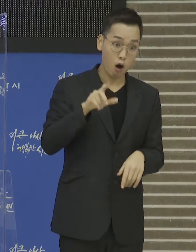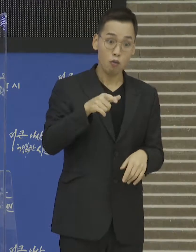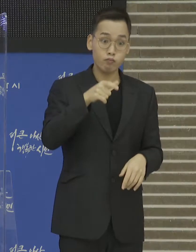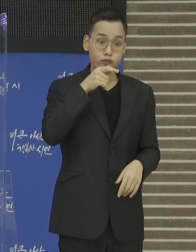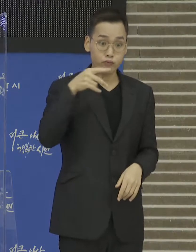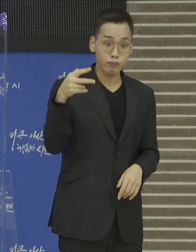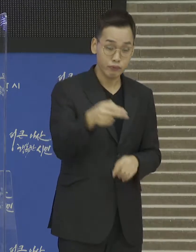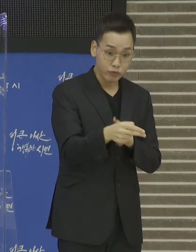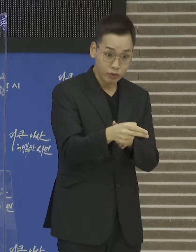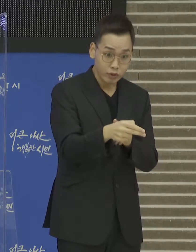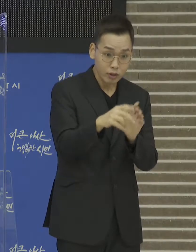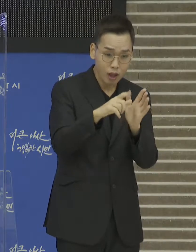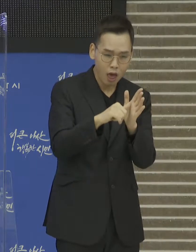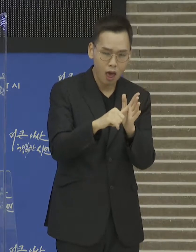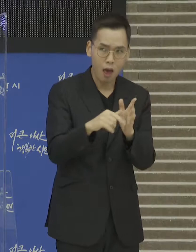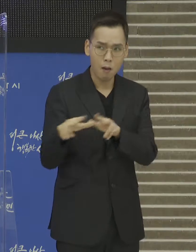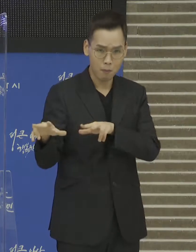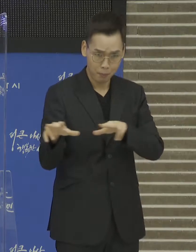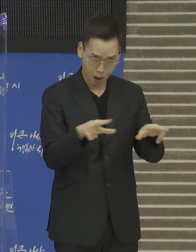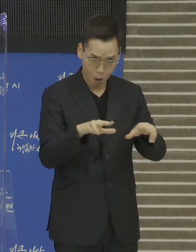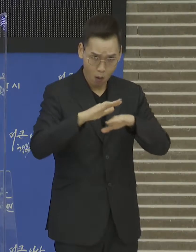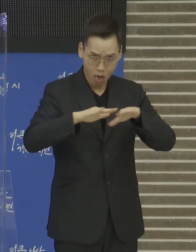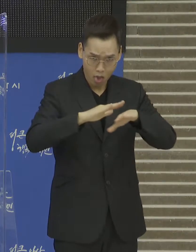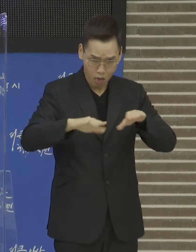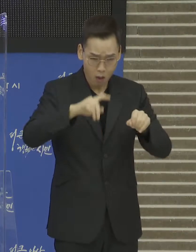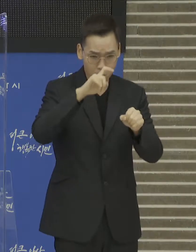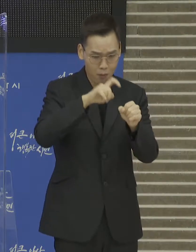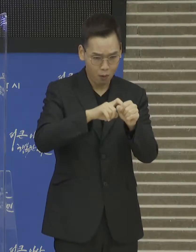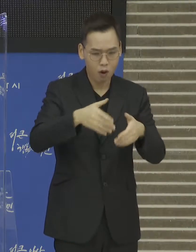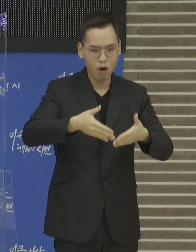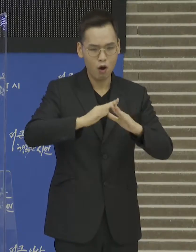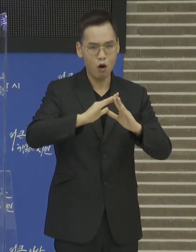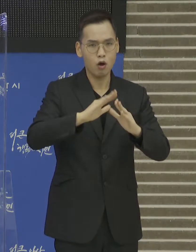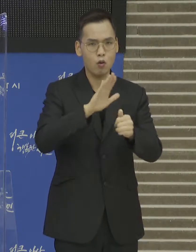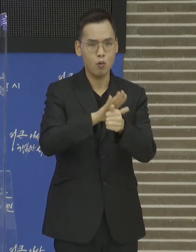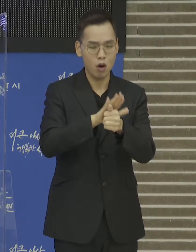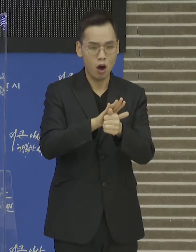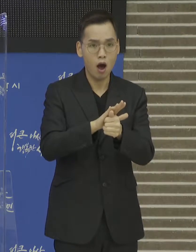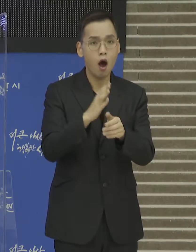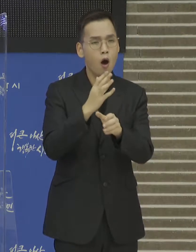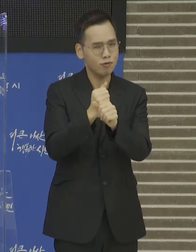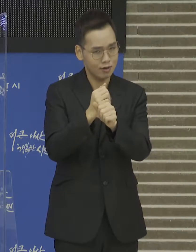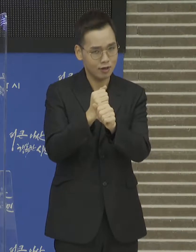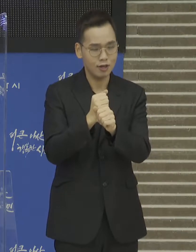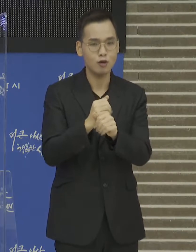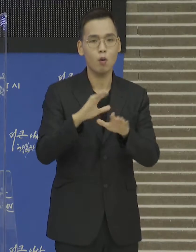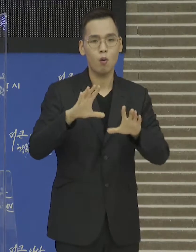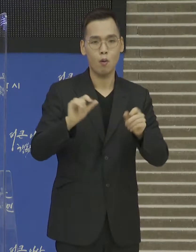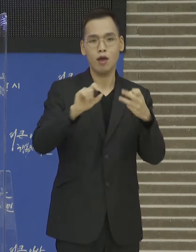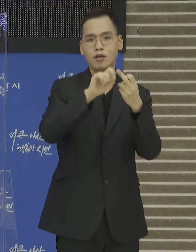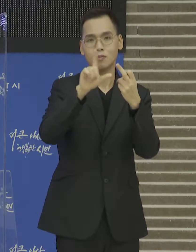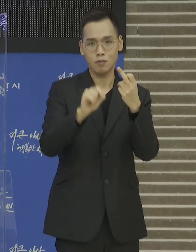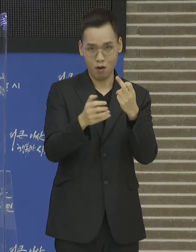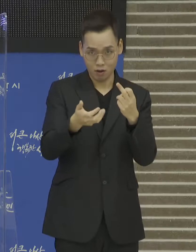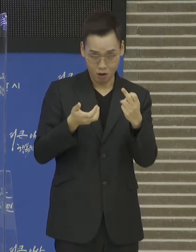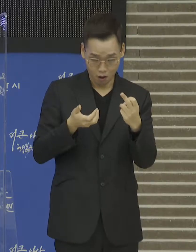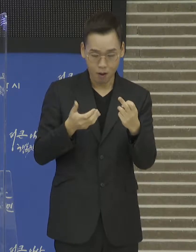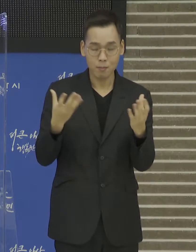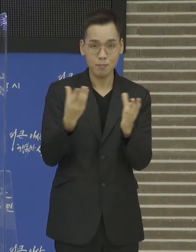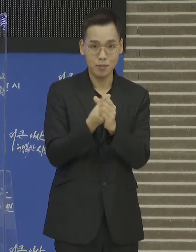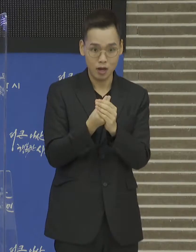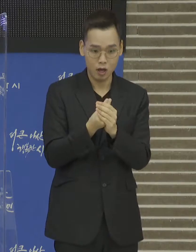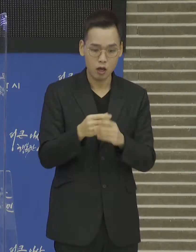긴급 복구를 위한 것으로 금년 말 완료 예정입니다. 네 번째 노후 상수도관 교체